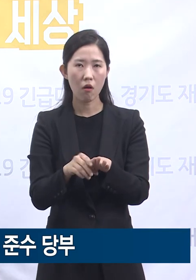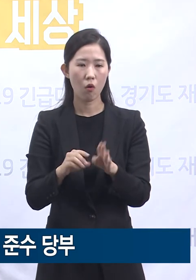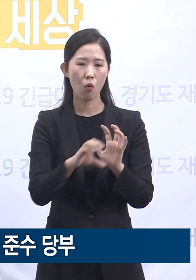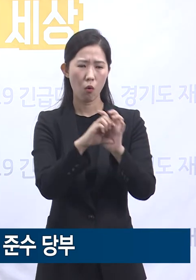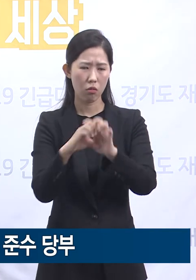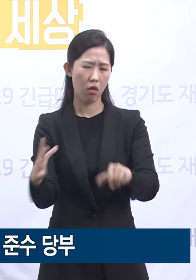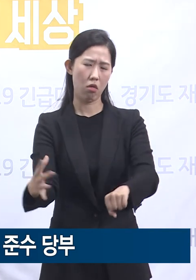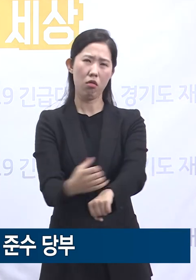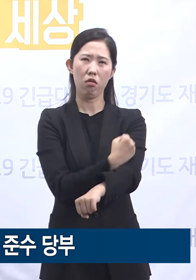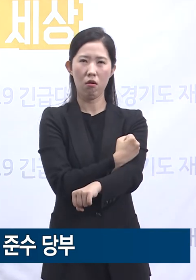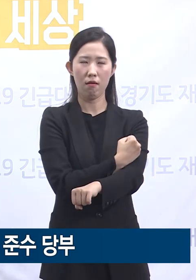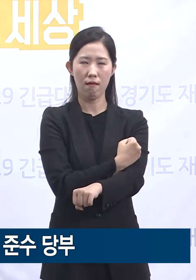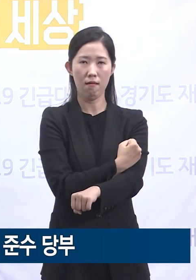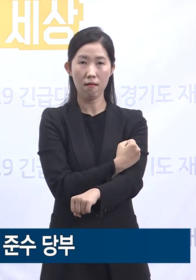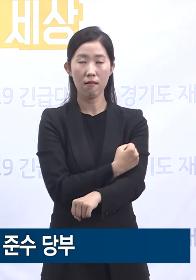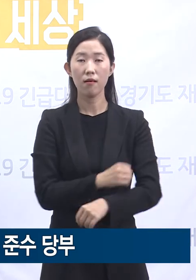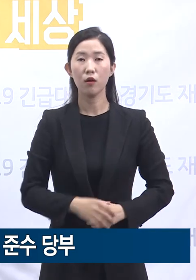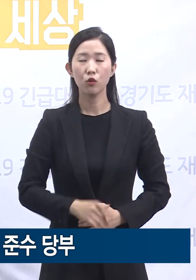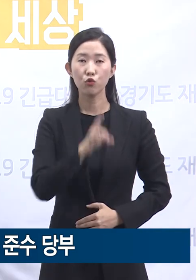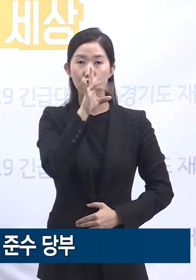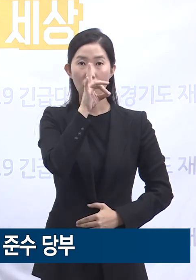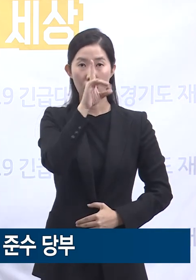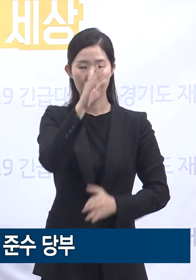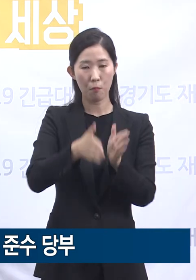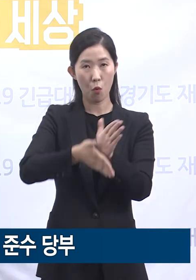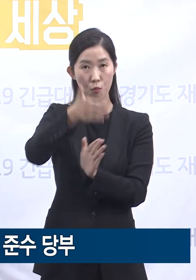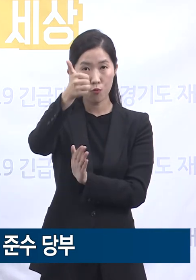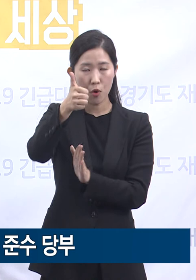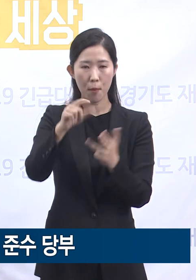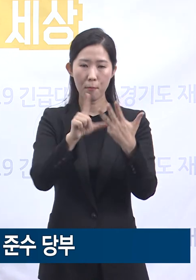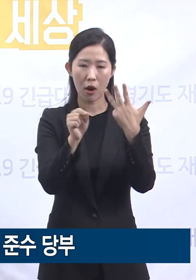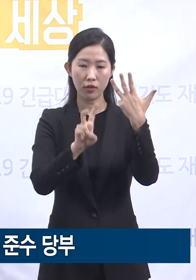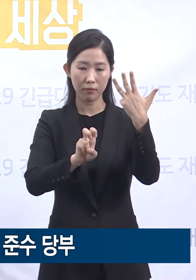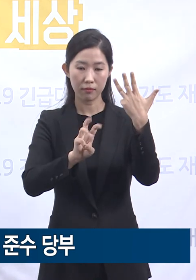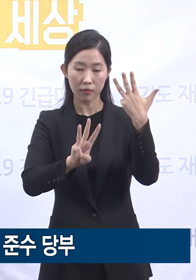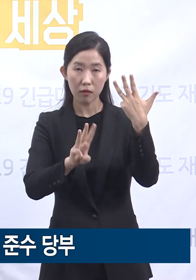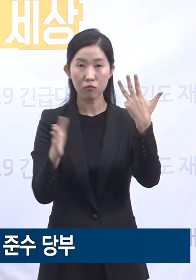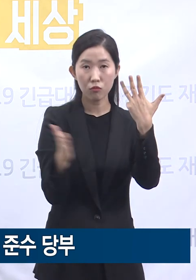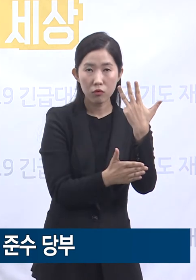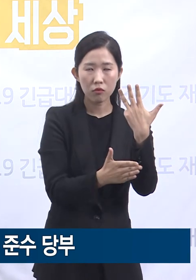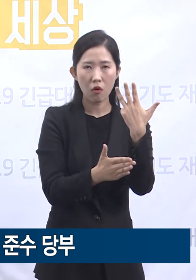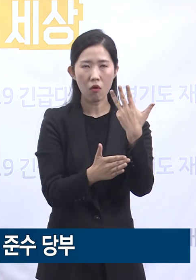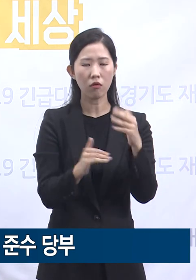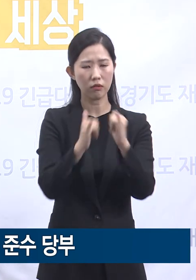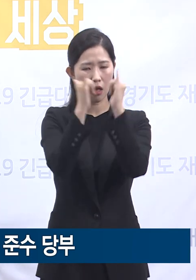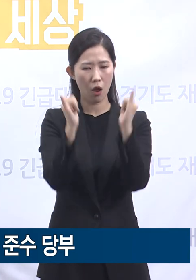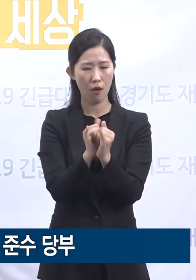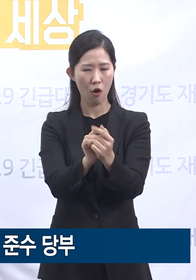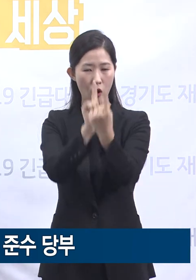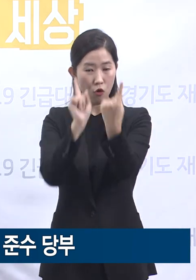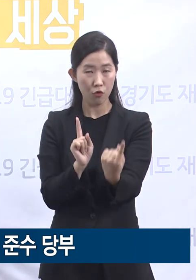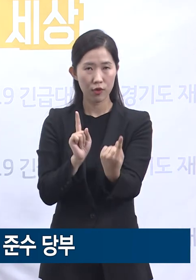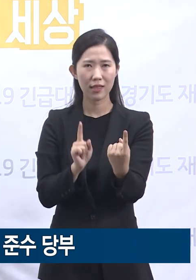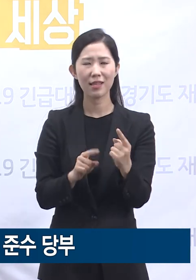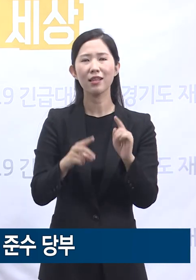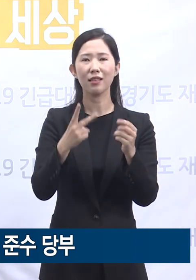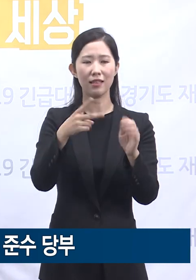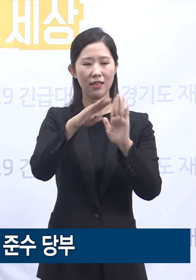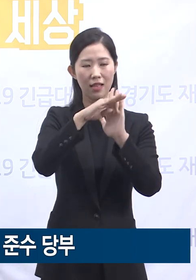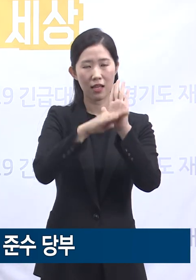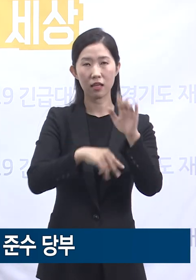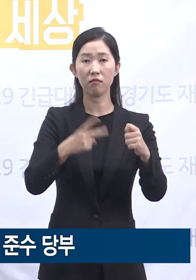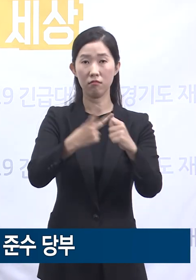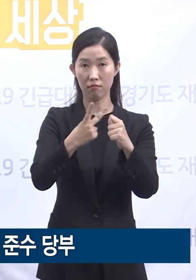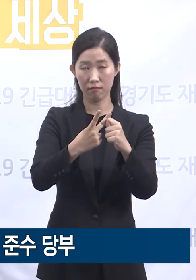중앙방역대책본부는 8월 23일부터 2단계 사회적 거리 두기를 전국으로 확대 시행하고 코로나19 감염 확산을 막기